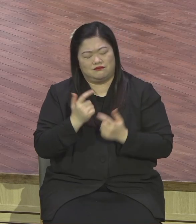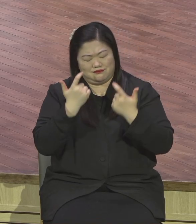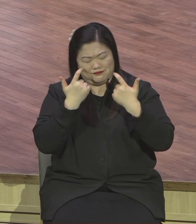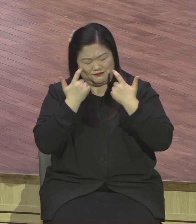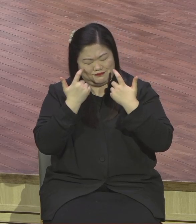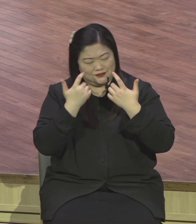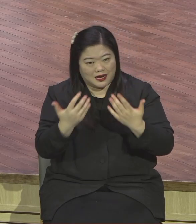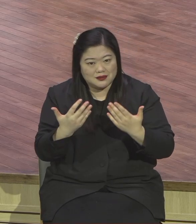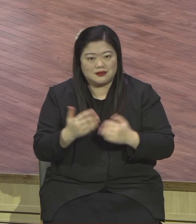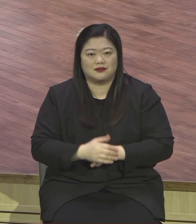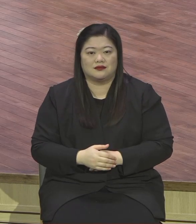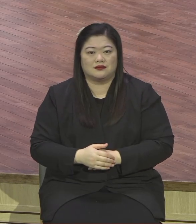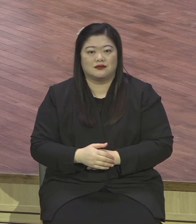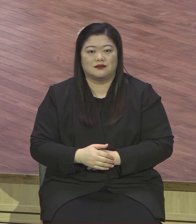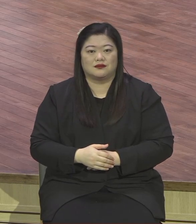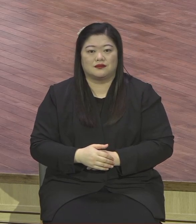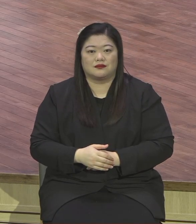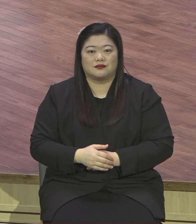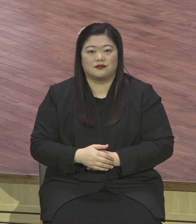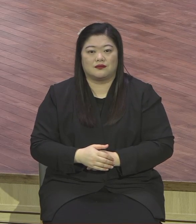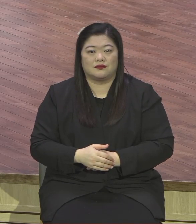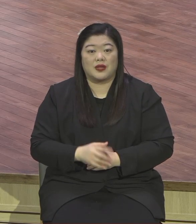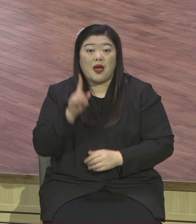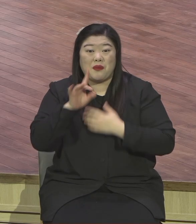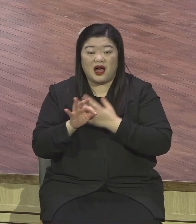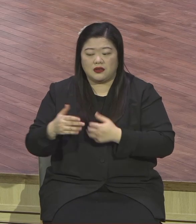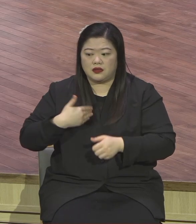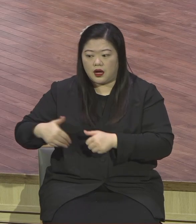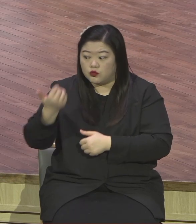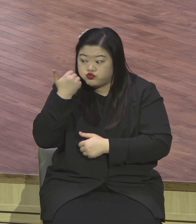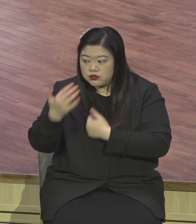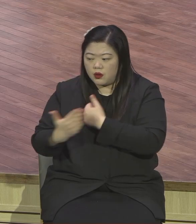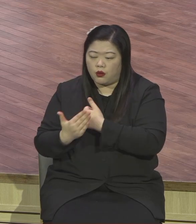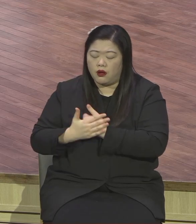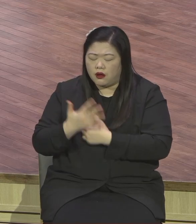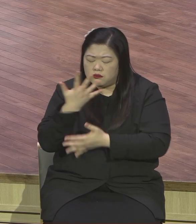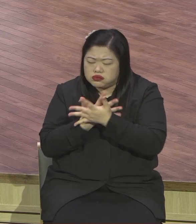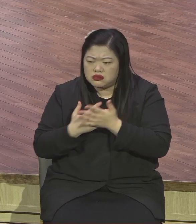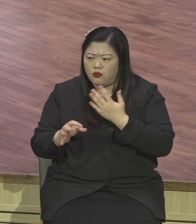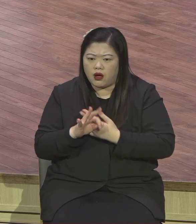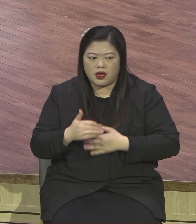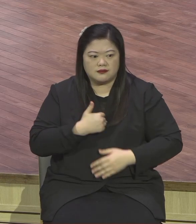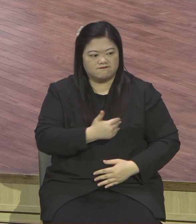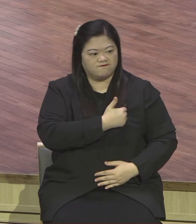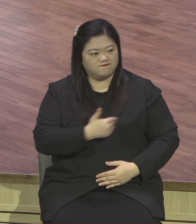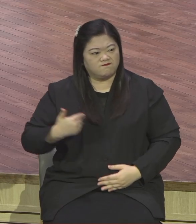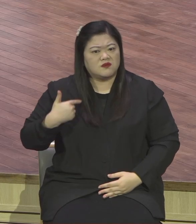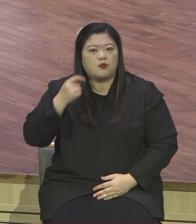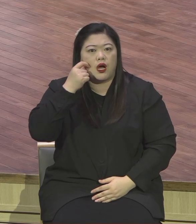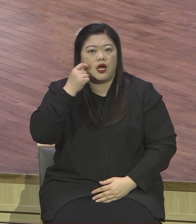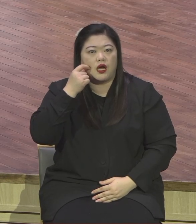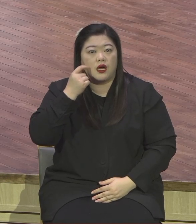든든한 배경이 되시는 분이 하나님이시다. 나의 백그라운드는 하나님이시다.